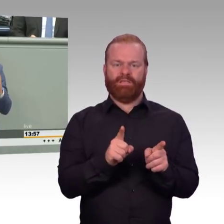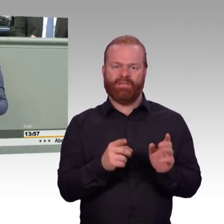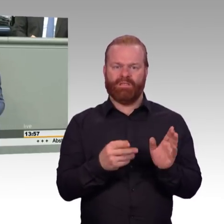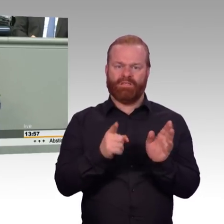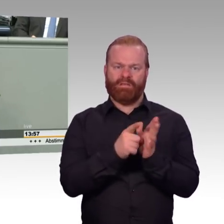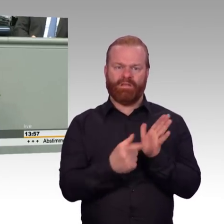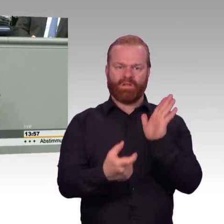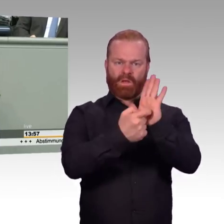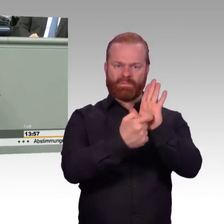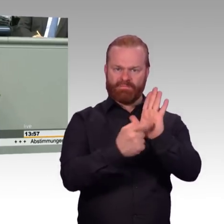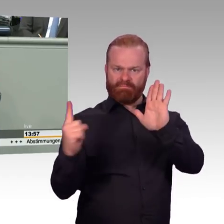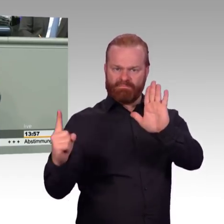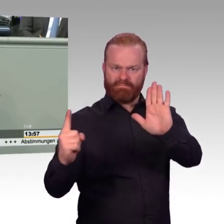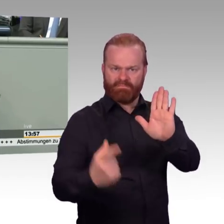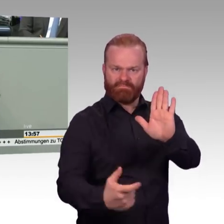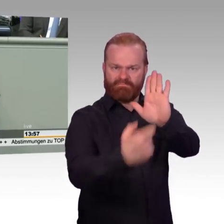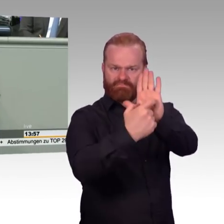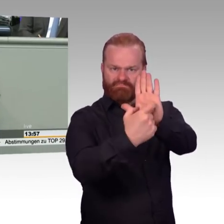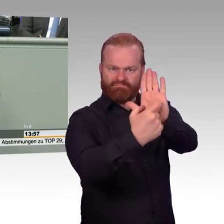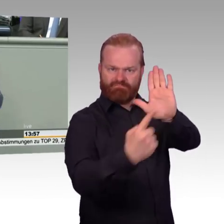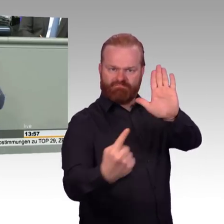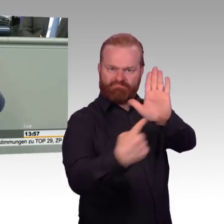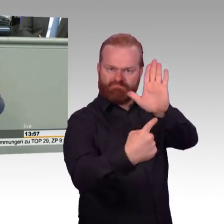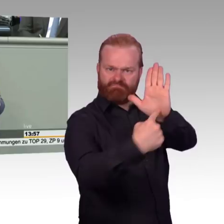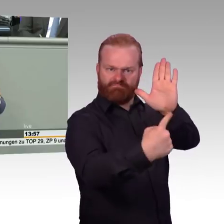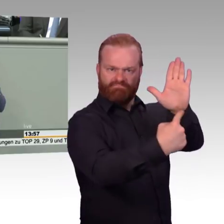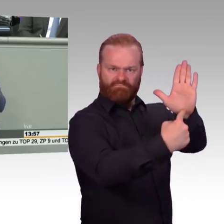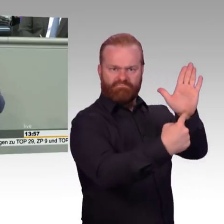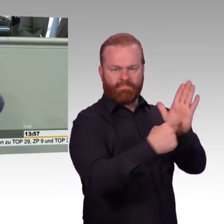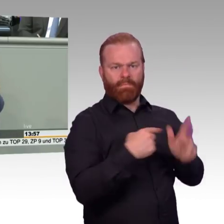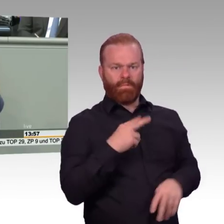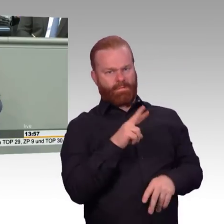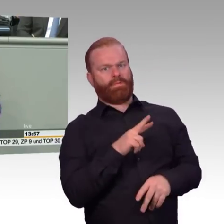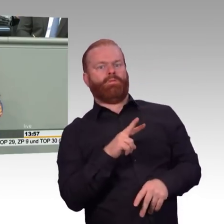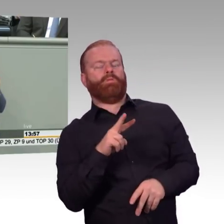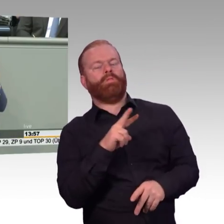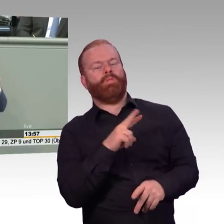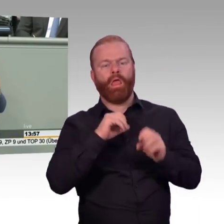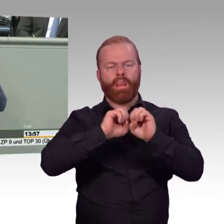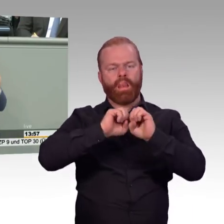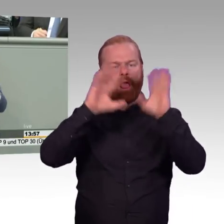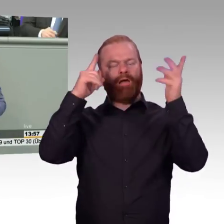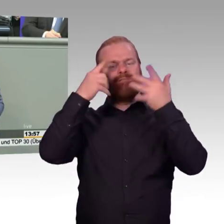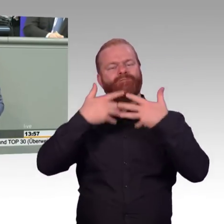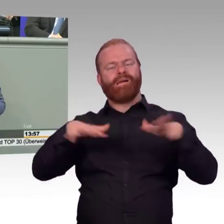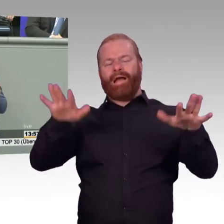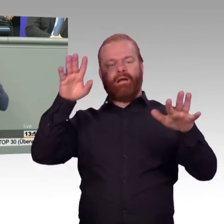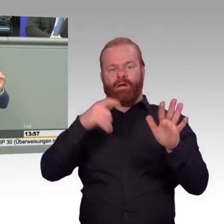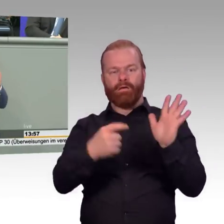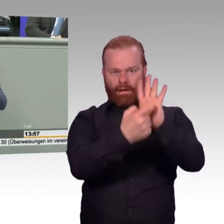Braunkohle abbaut. Das sind bekannte Methoden der Suggestion und der Psychomanipulation, die Sie hier anwenden. Vielleicht ist